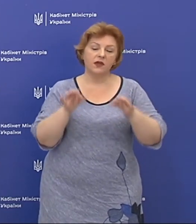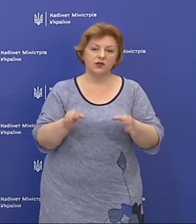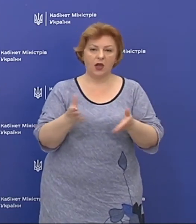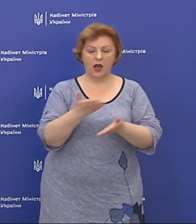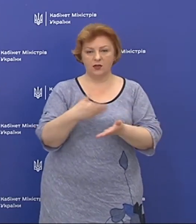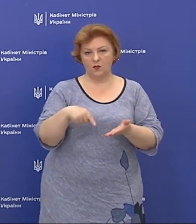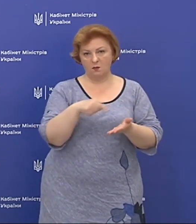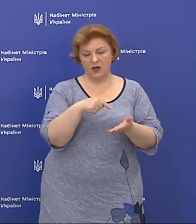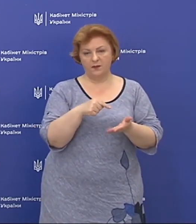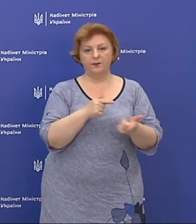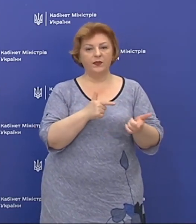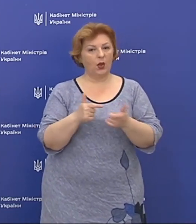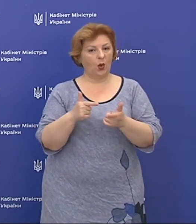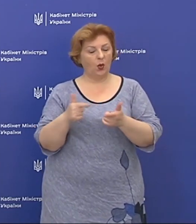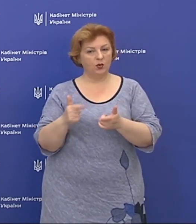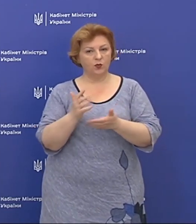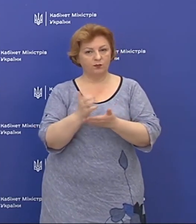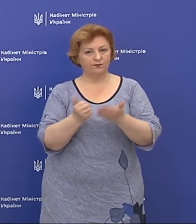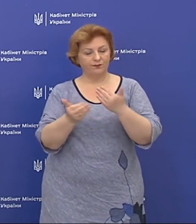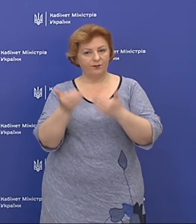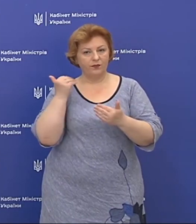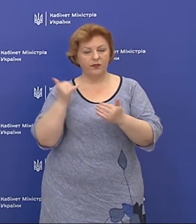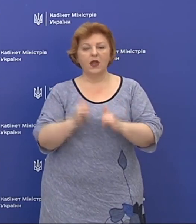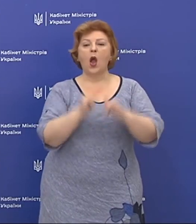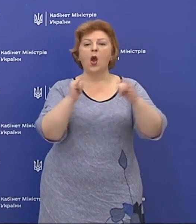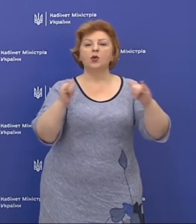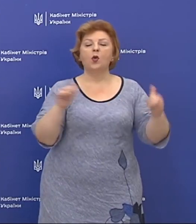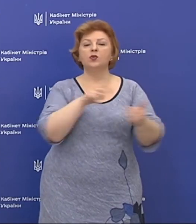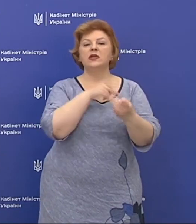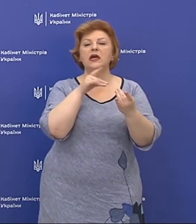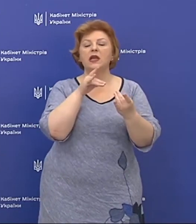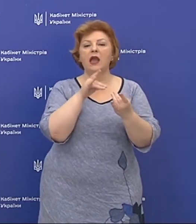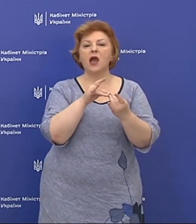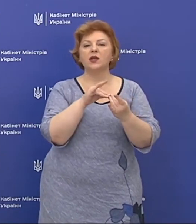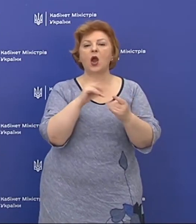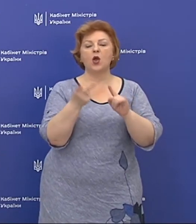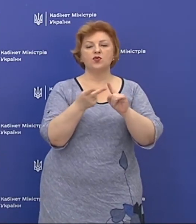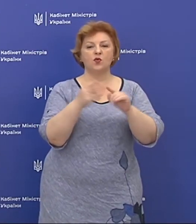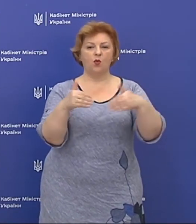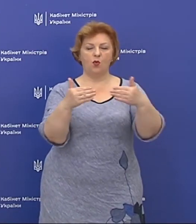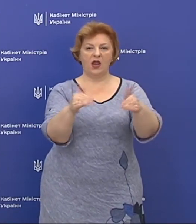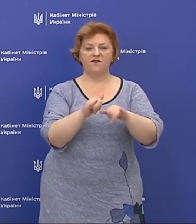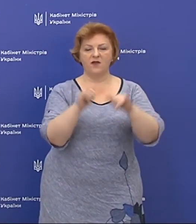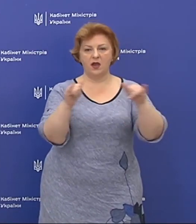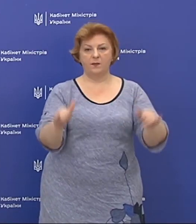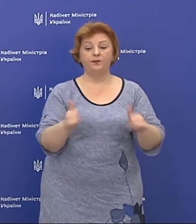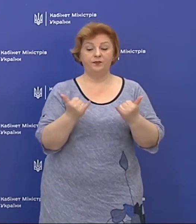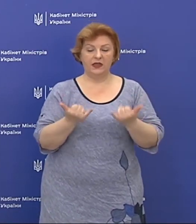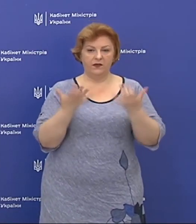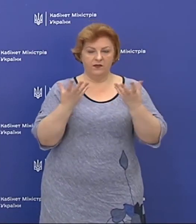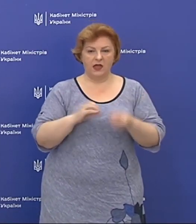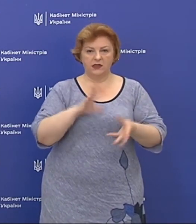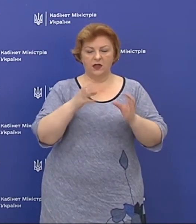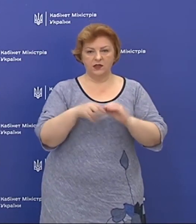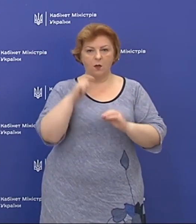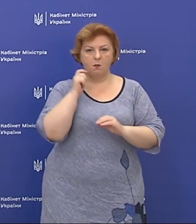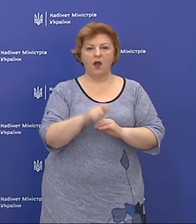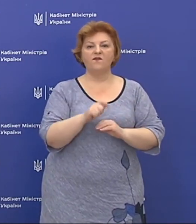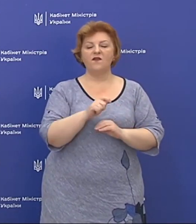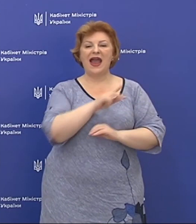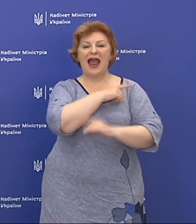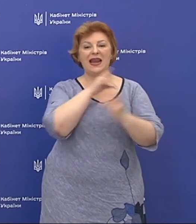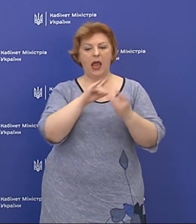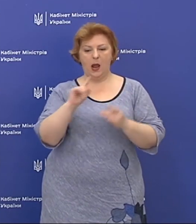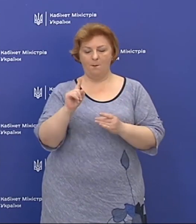готуємось до розгортання лікарень 2 хвилі. На сьогоднішній день, загалом по країні, в лікарнях першої